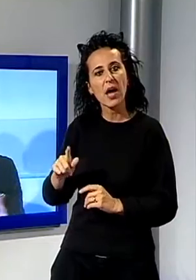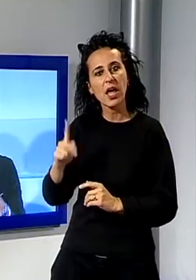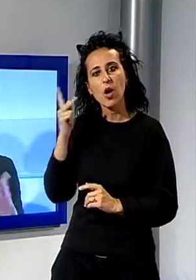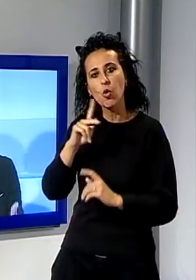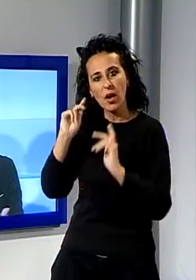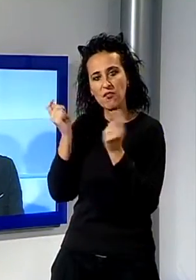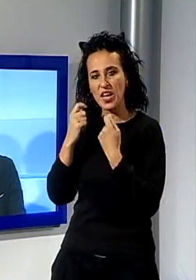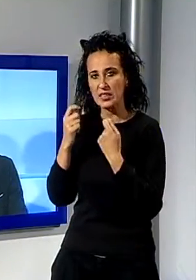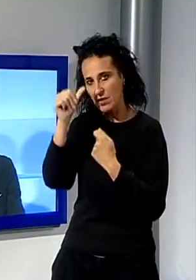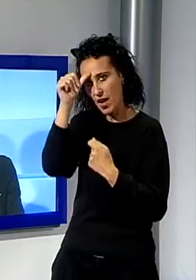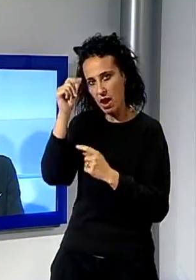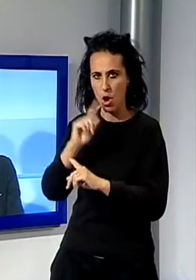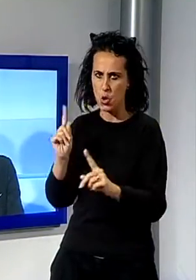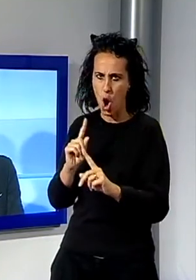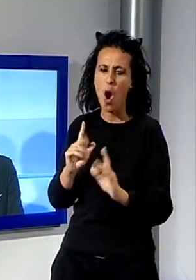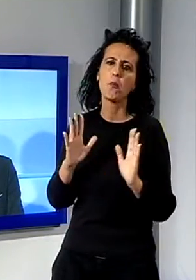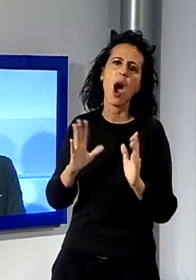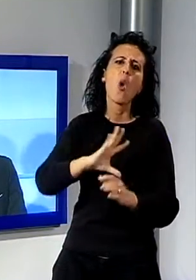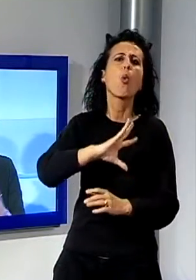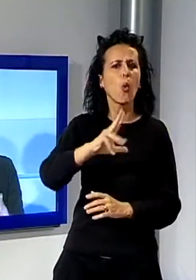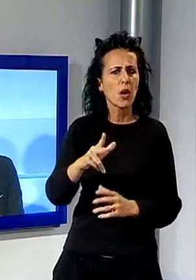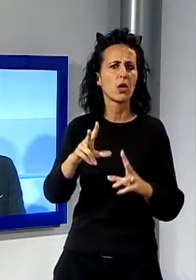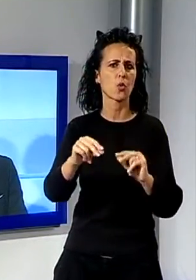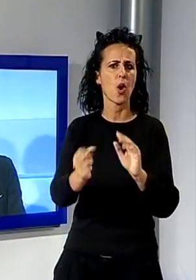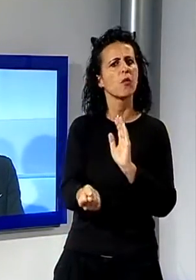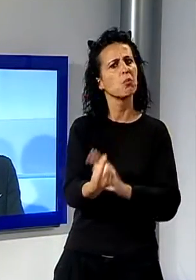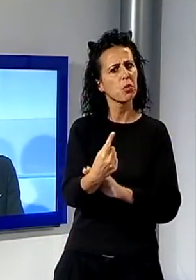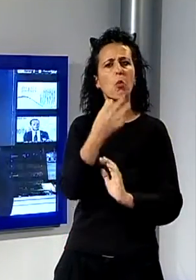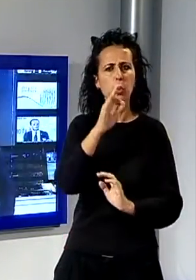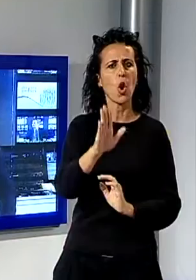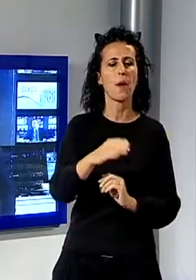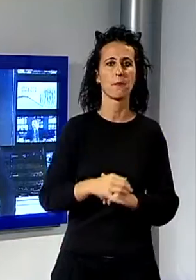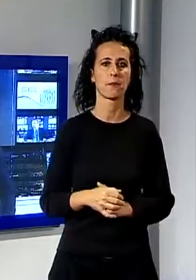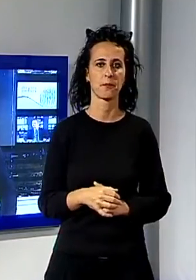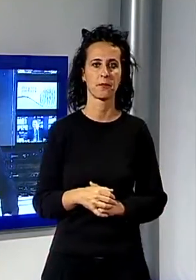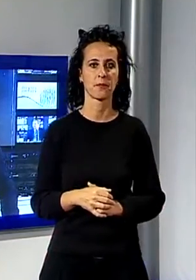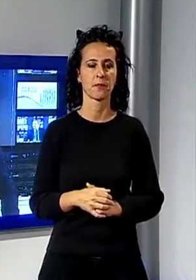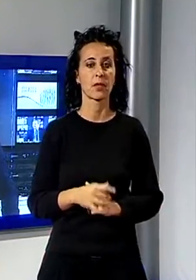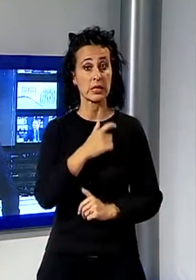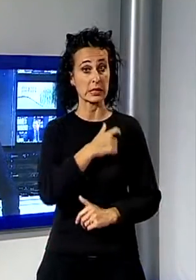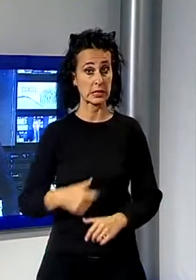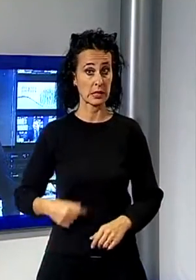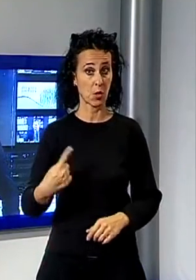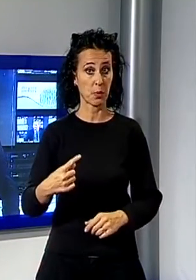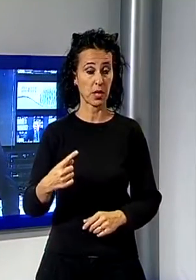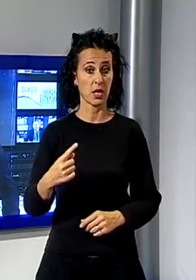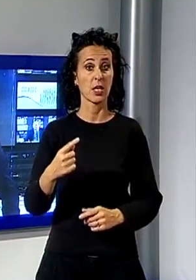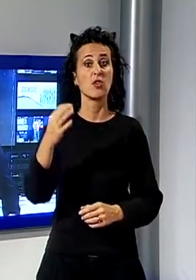Camaiore, per la Versilia, un contesto del tutto originale. Rispondendo alle domande dei cittadini, il sindaco ha annunciato che via dell